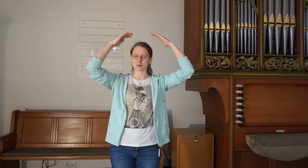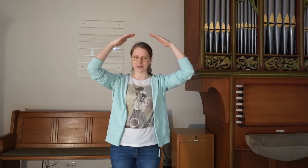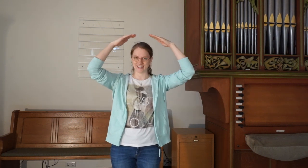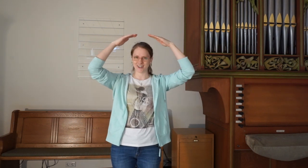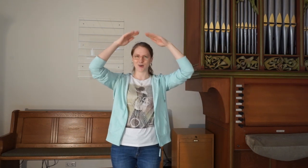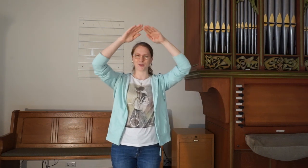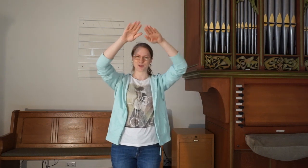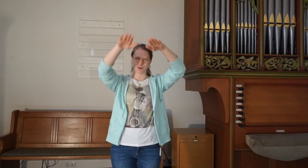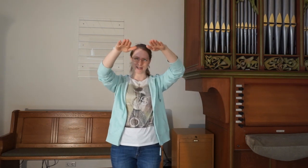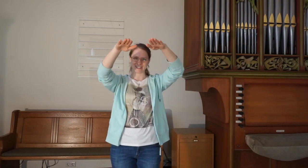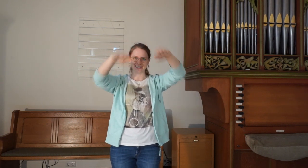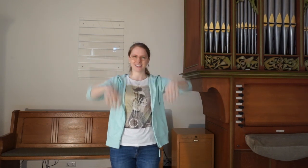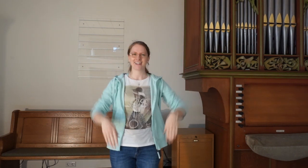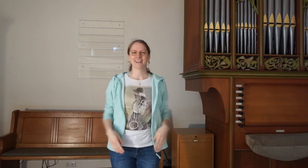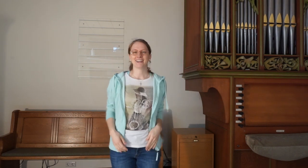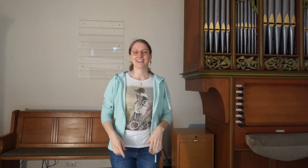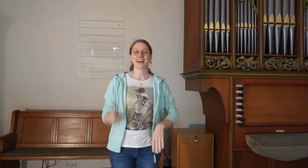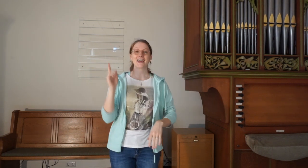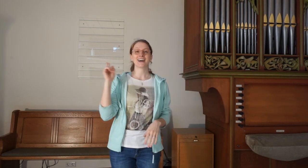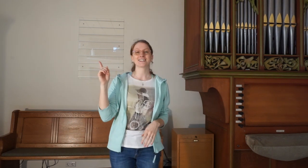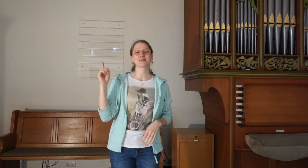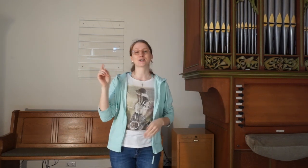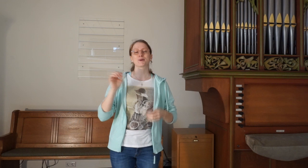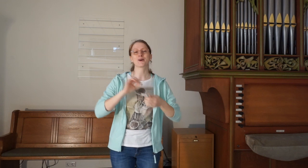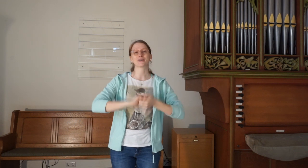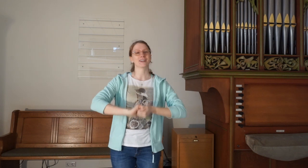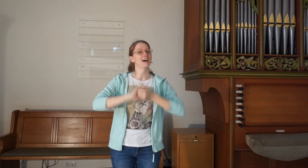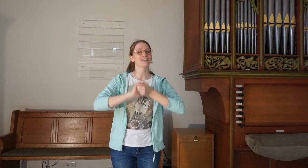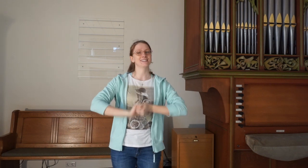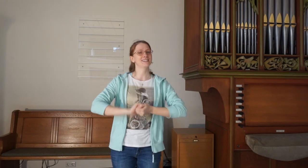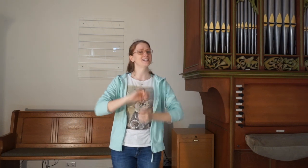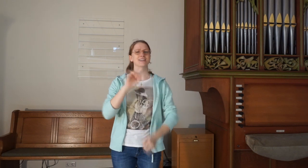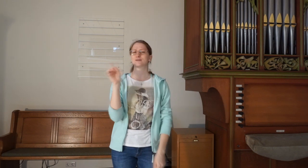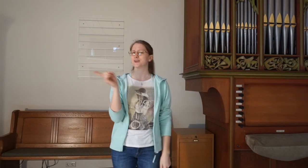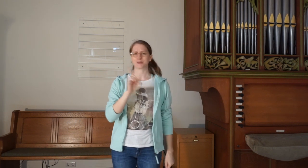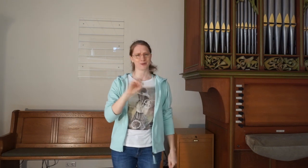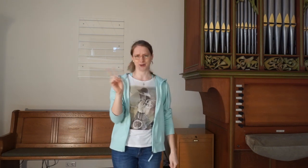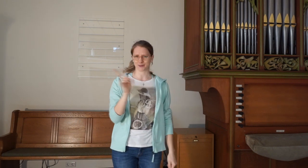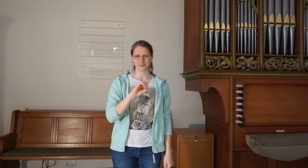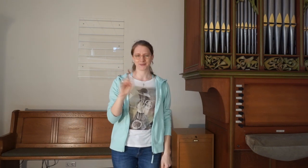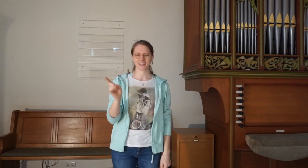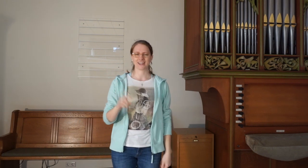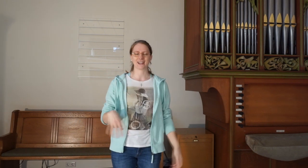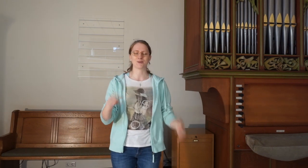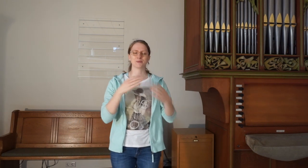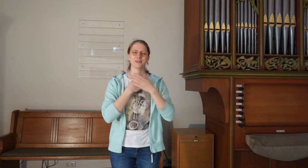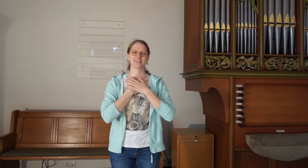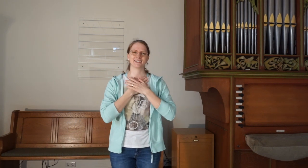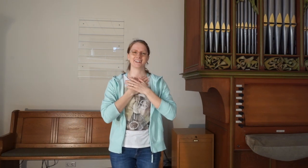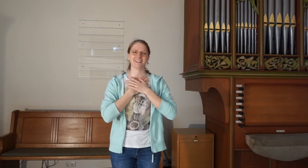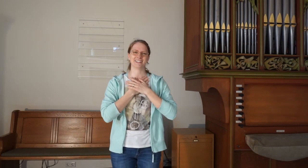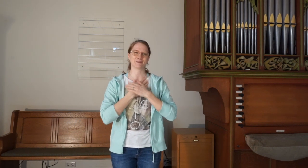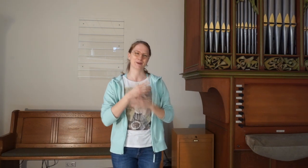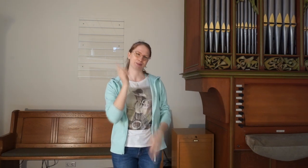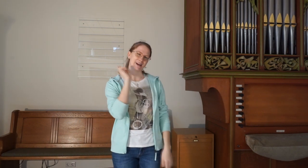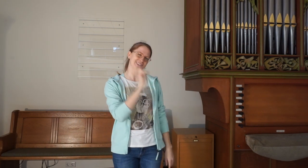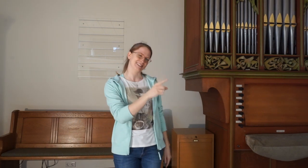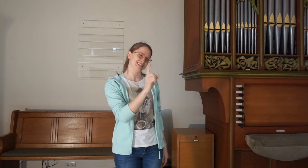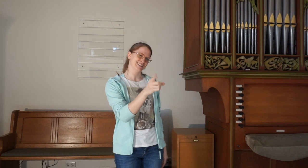mir und über dir? Ja, er hat es versprochen, hat nie sein Wort gebrochen. Glaube mir, ich bin bei dir.